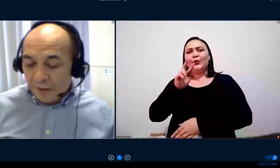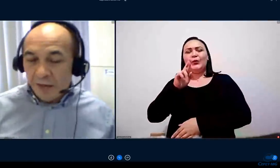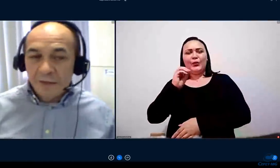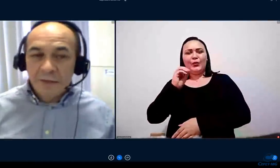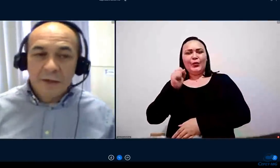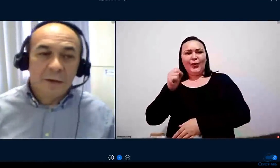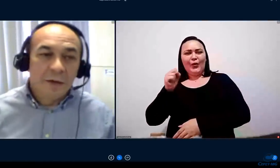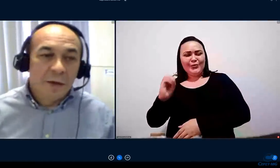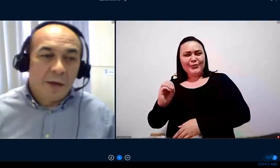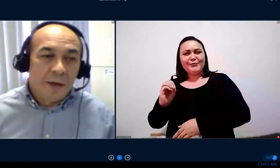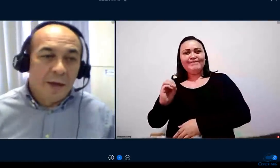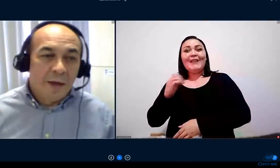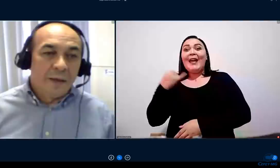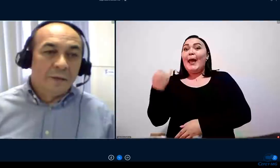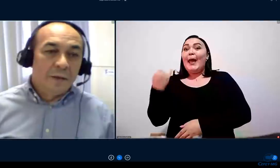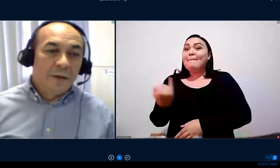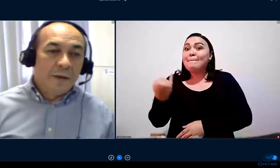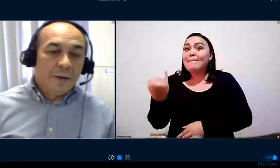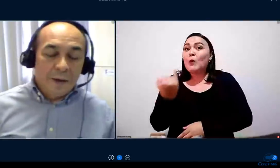experiência